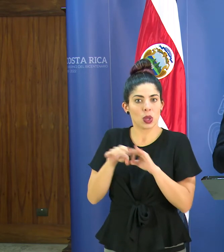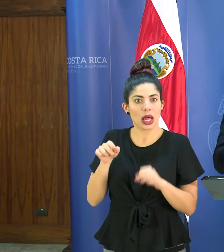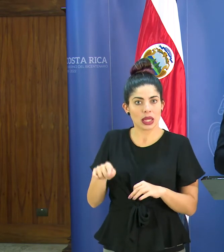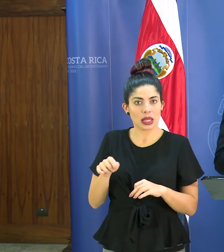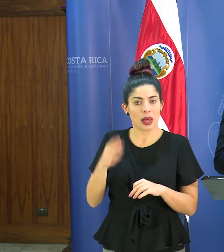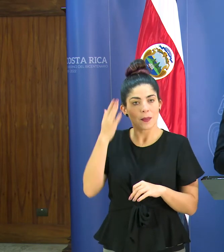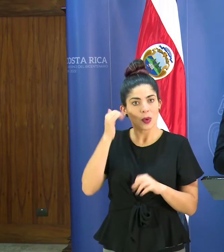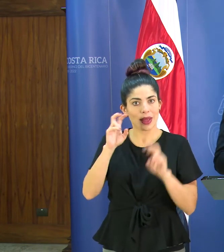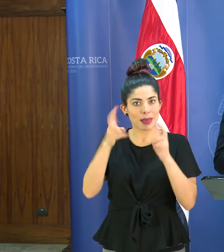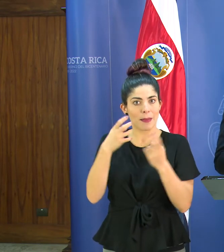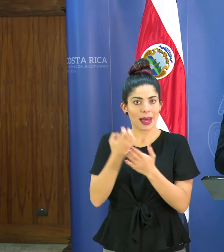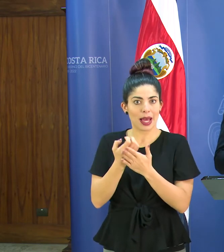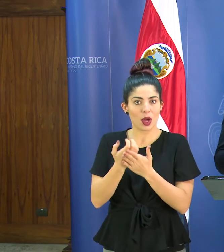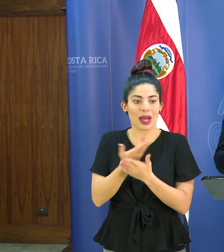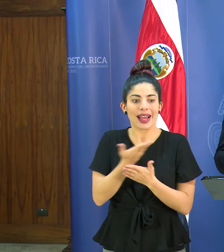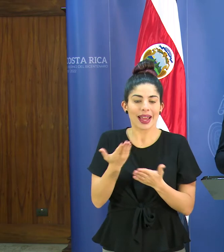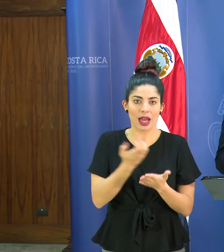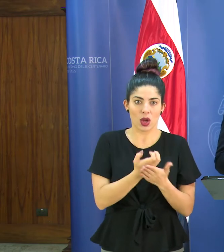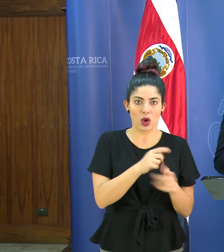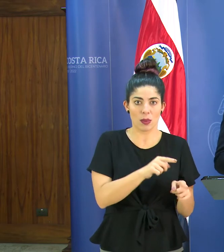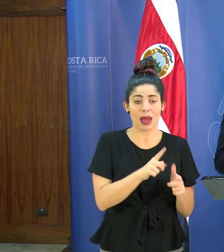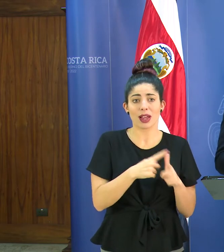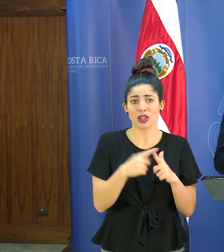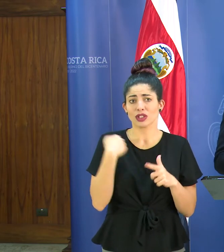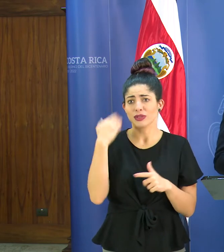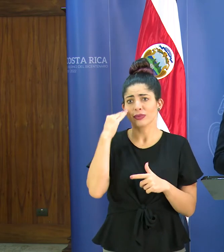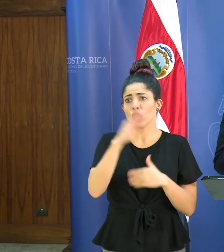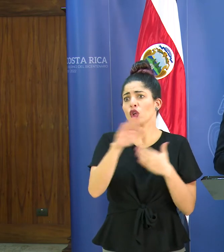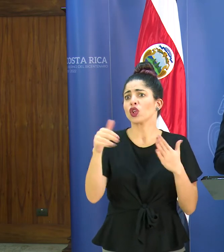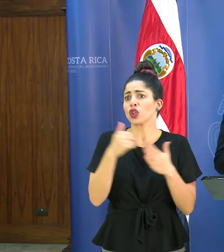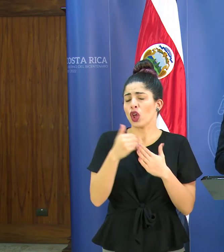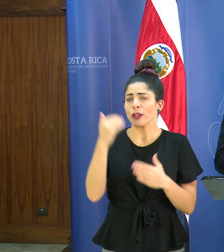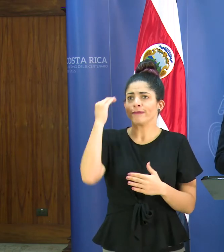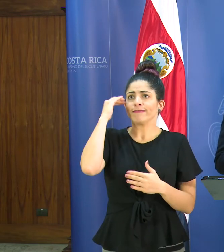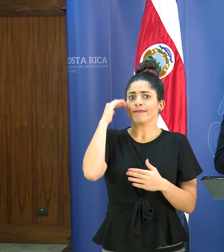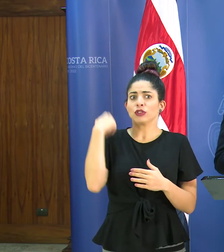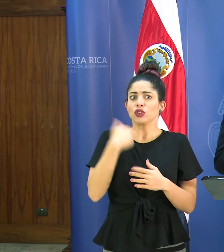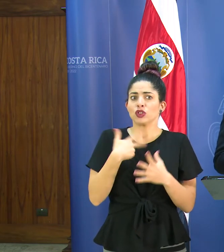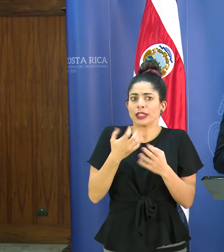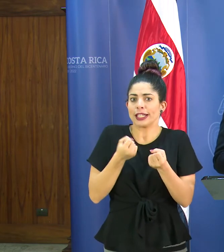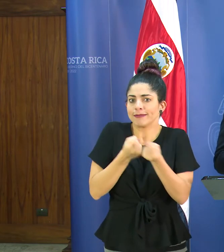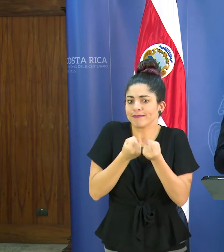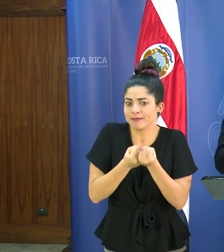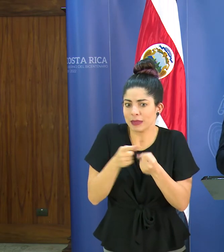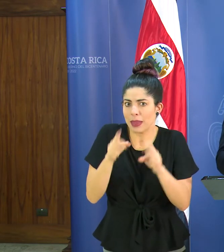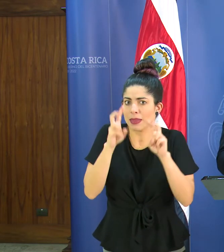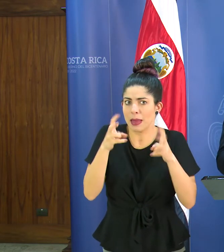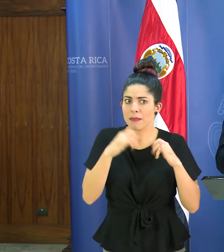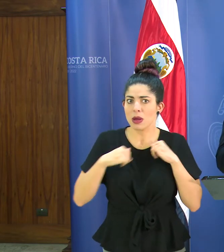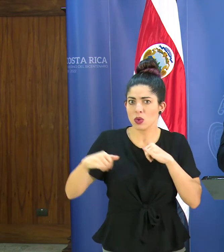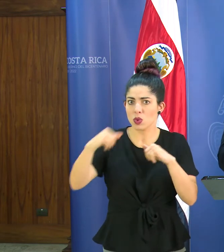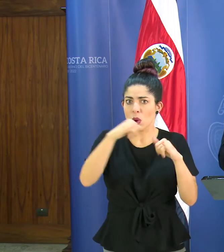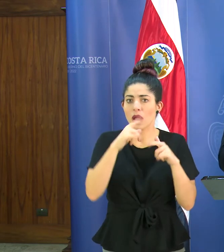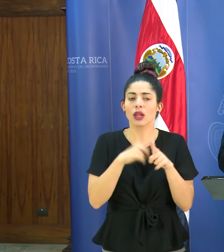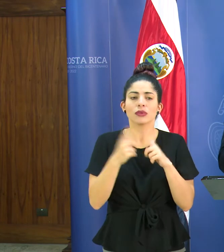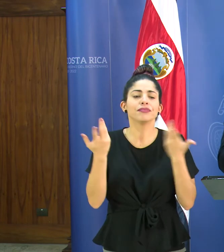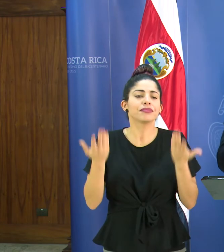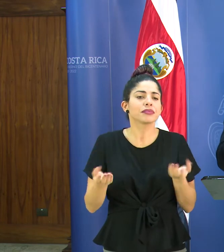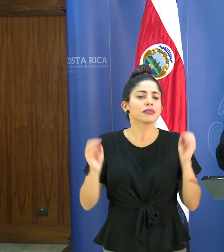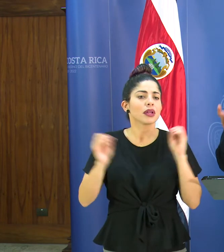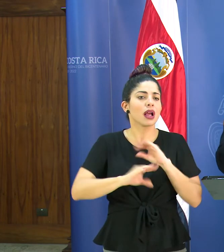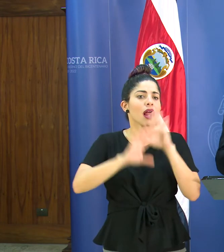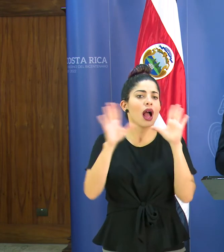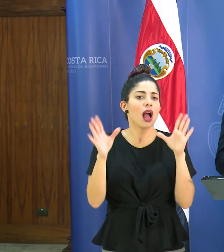ante el asunto económico y en eso yo creo que todos somos conscientes y queremos aportar porque estamos unidos en esa causa o sea ahí pues claro que también